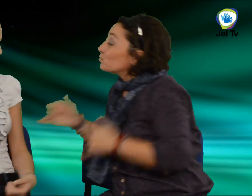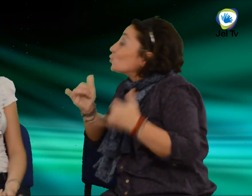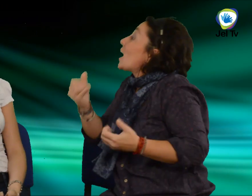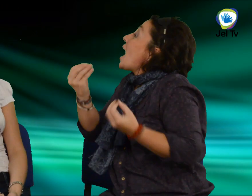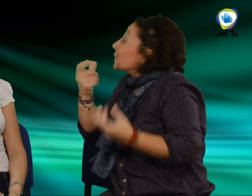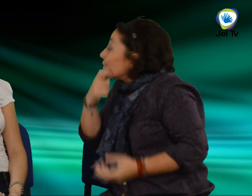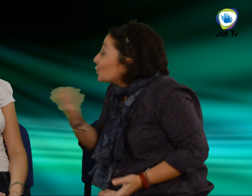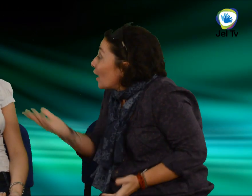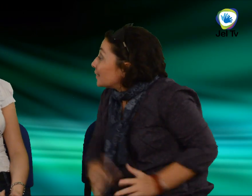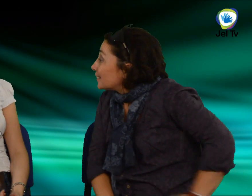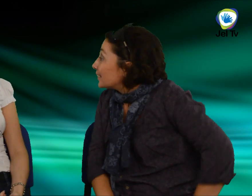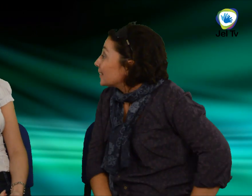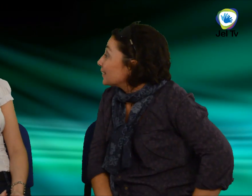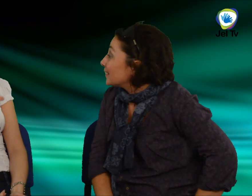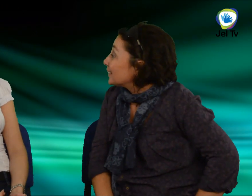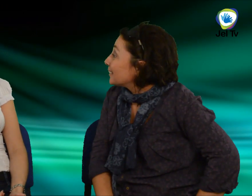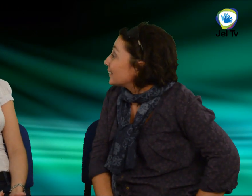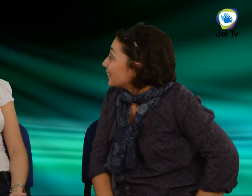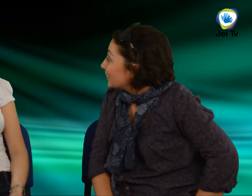Most hát én leszvek kusztok, kettő.